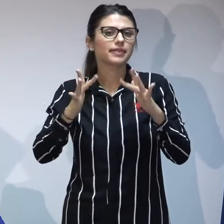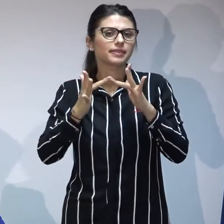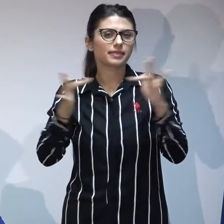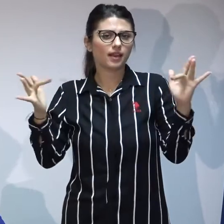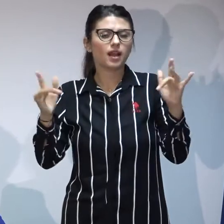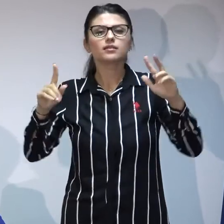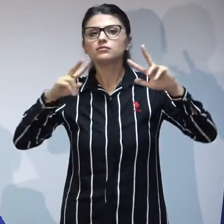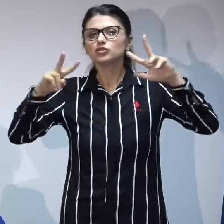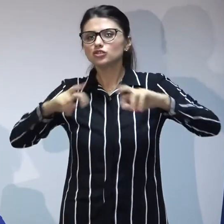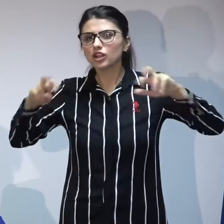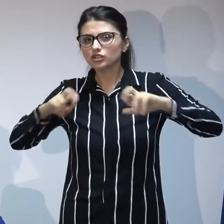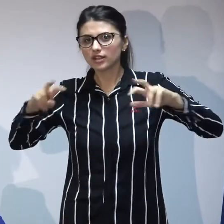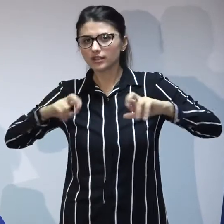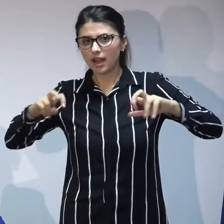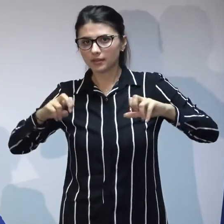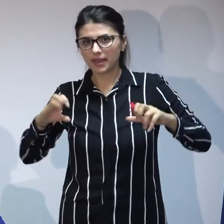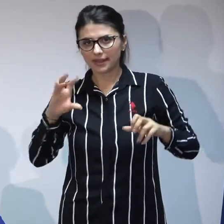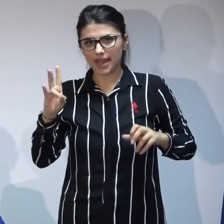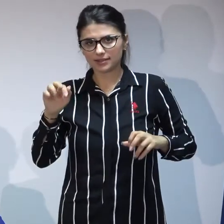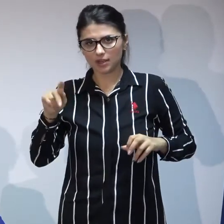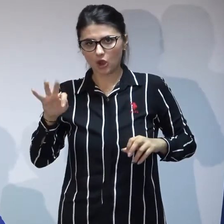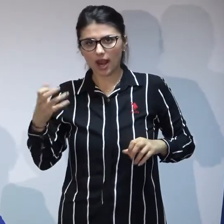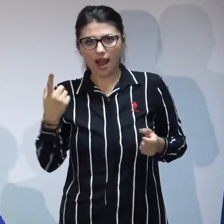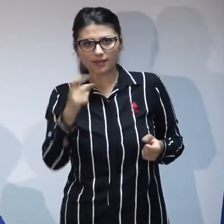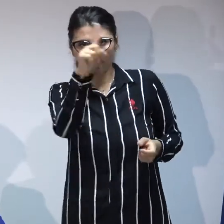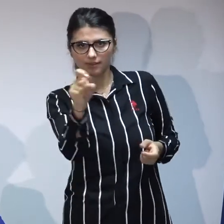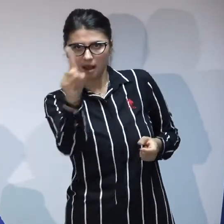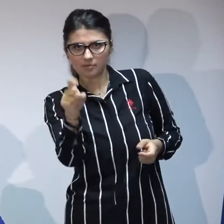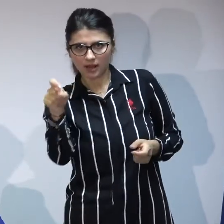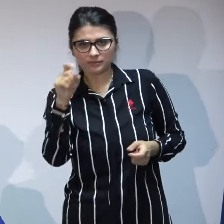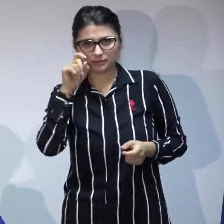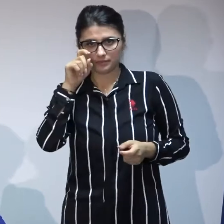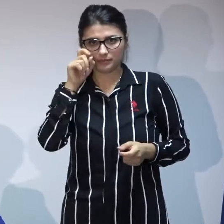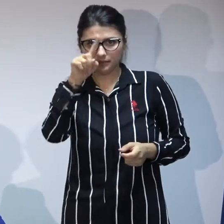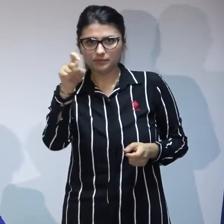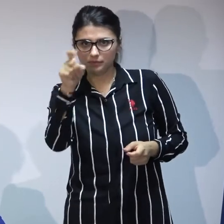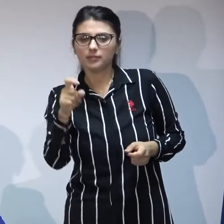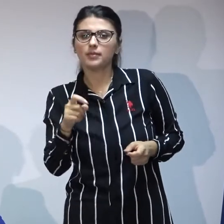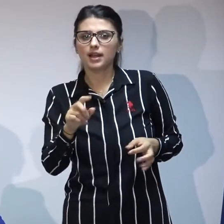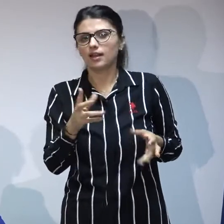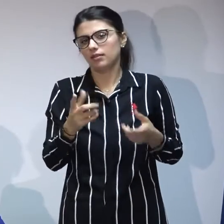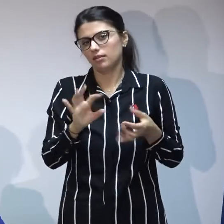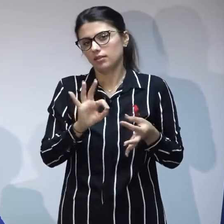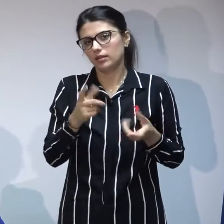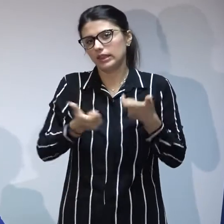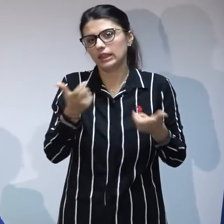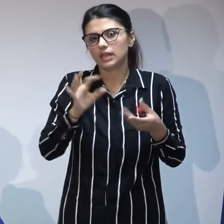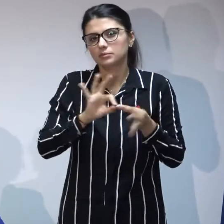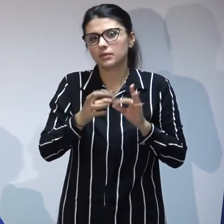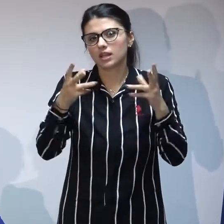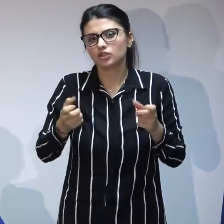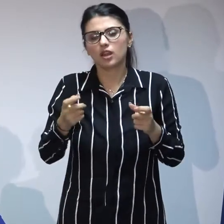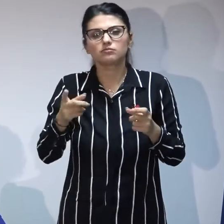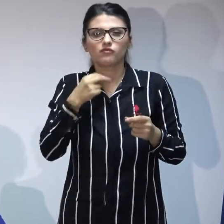exploratorie care nu are pretenția de a fi ex-haustivă și de a fi reprezentativă la nivel